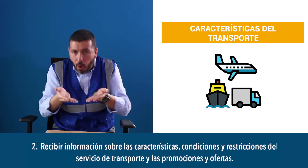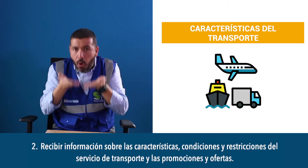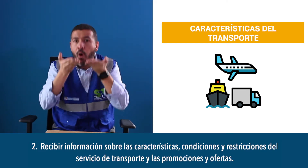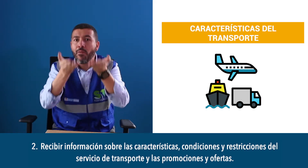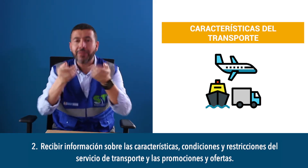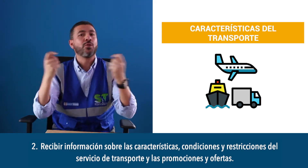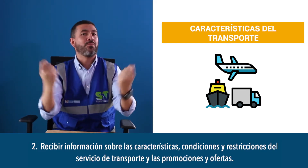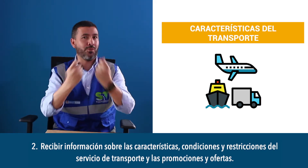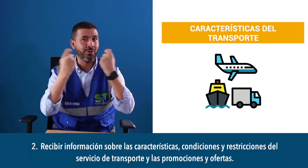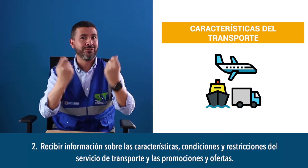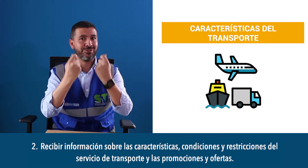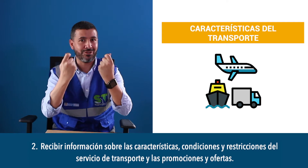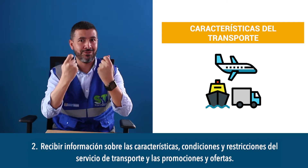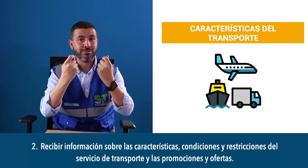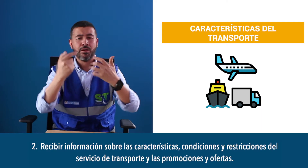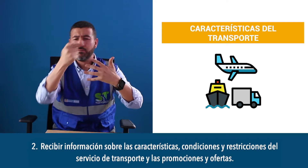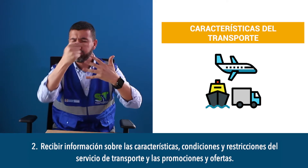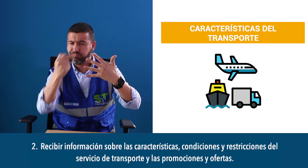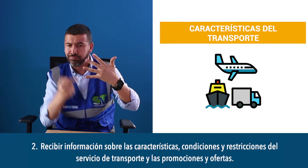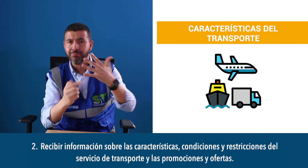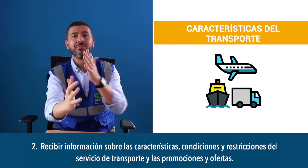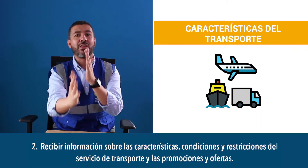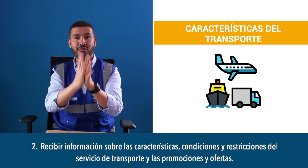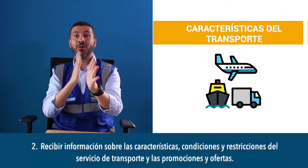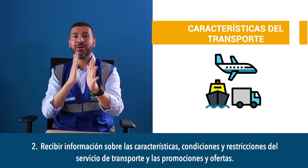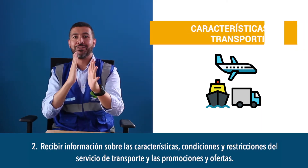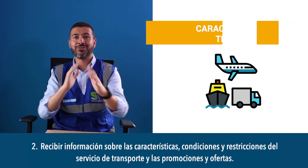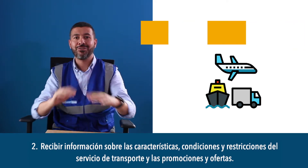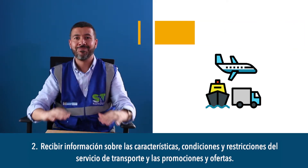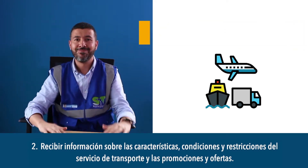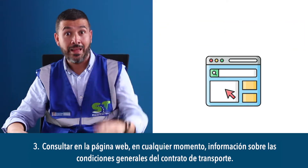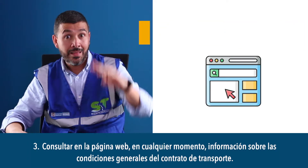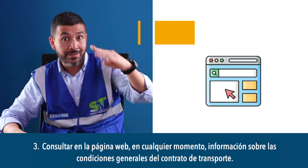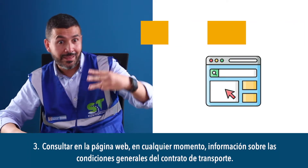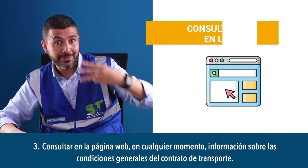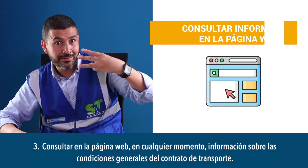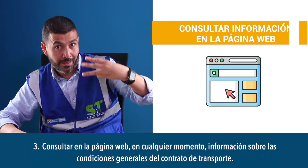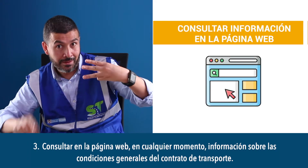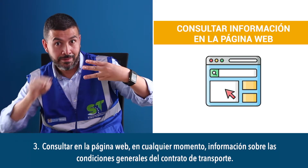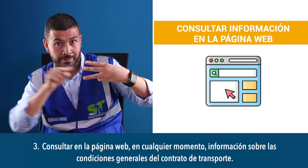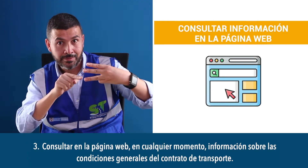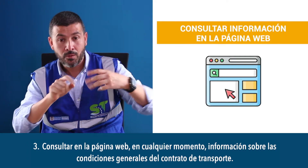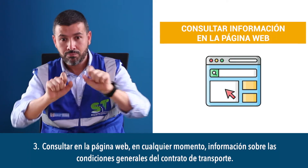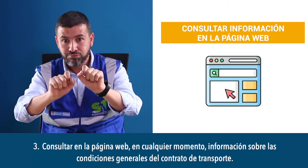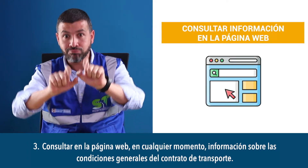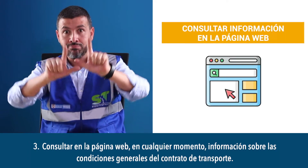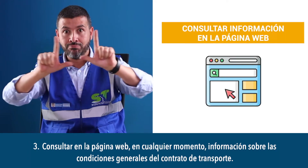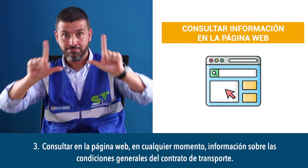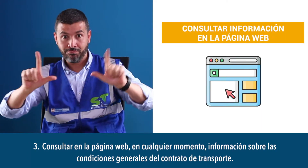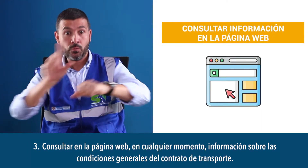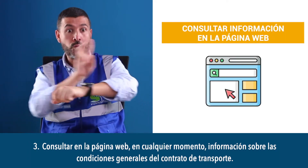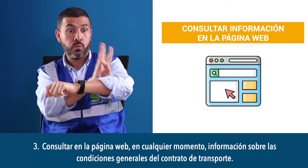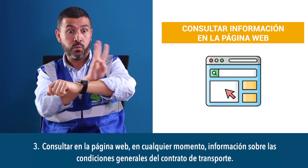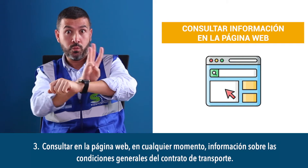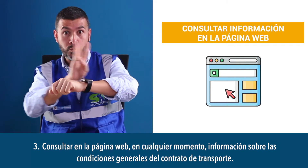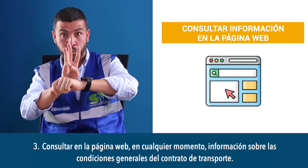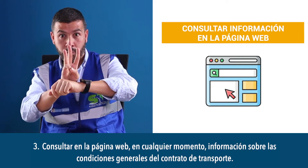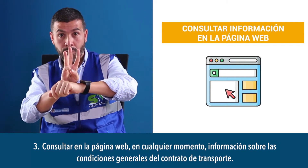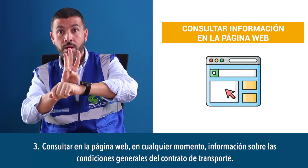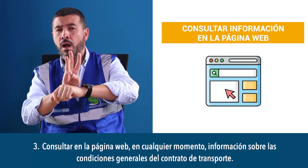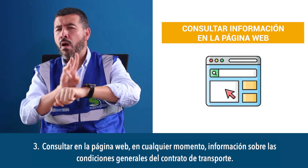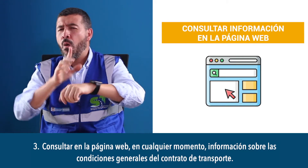transporte y las promociones y ofertas tercero